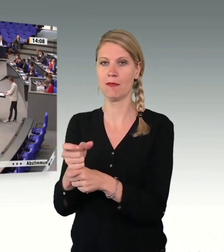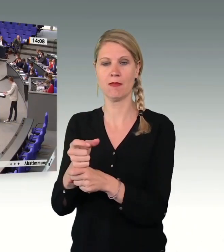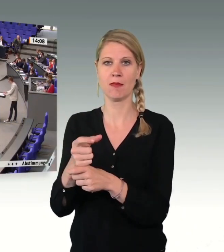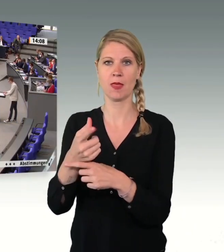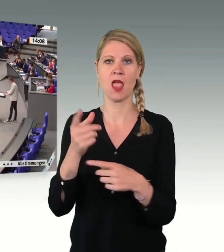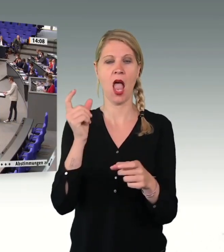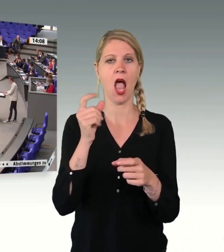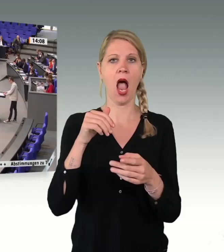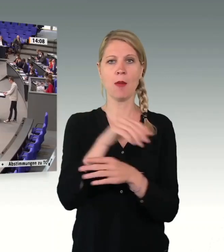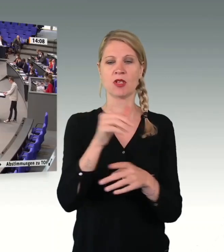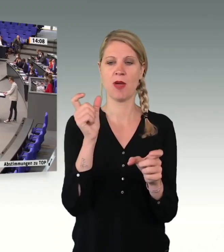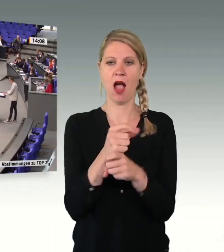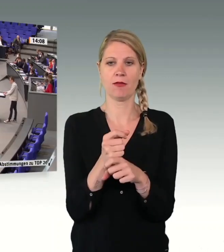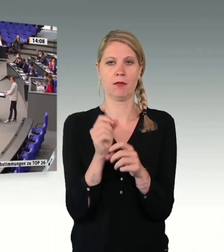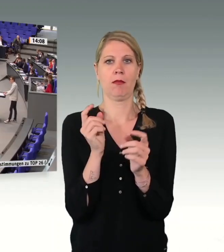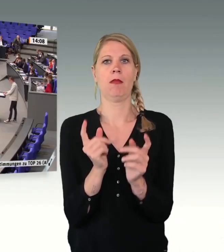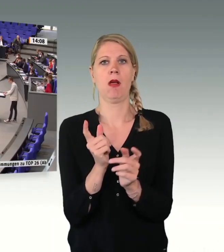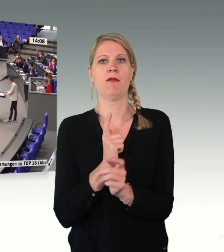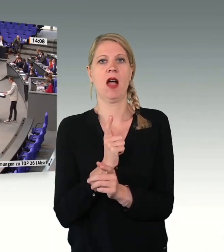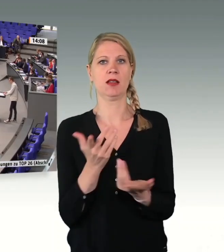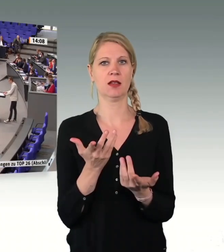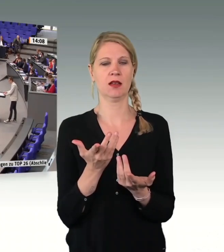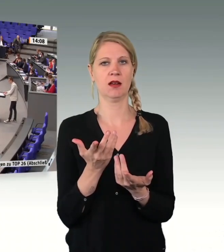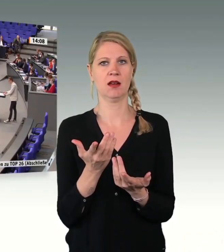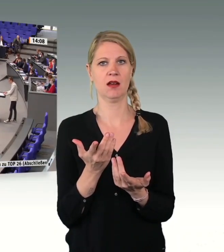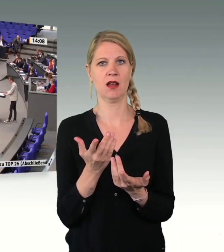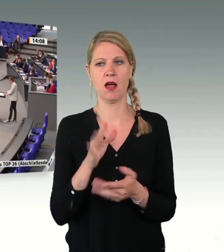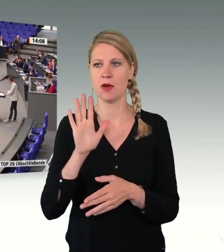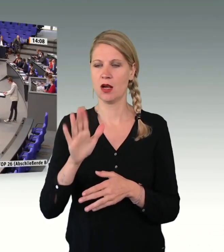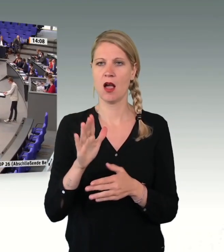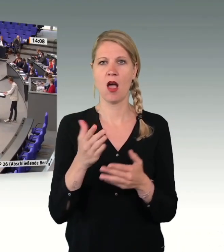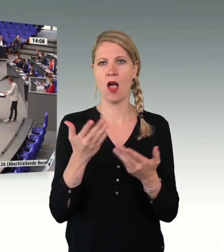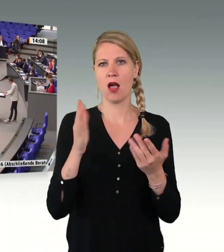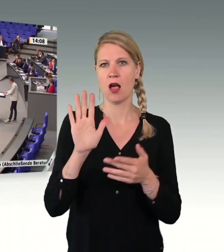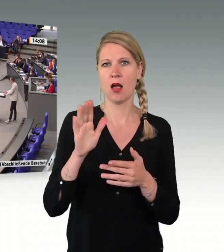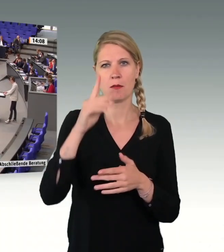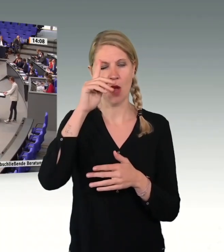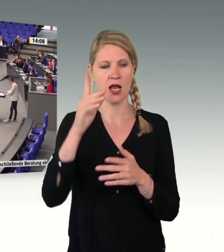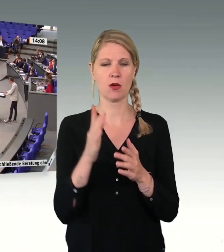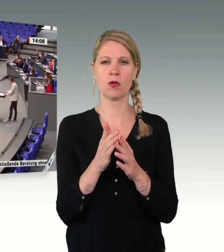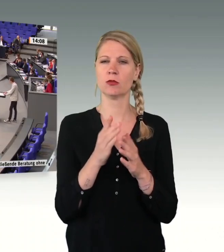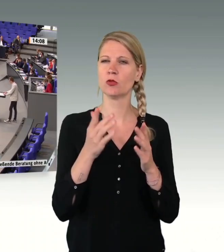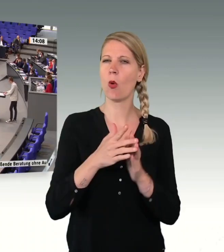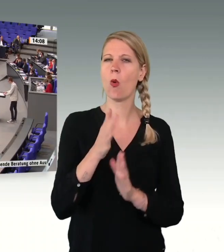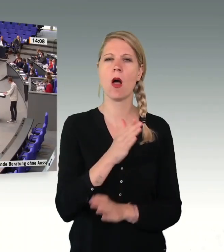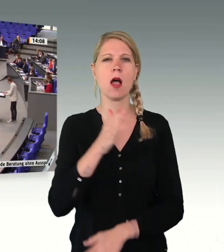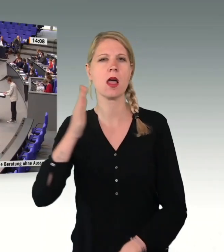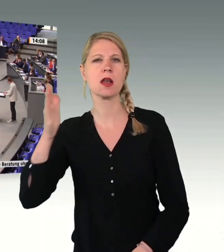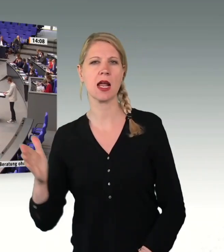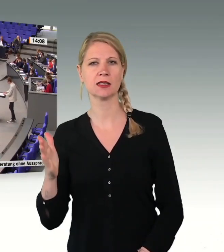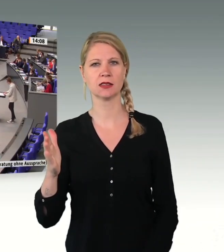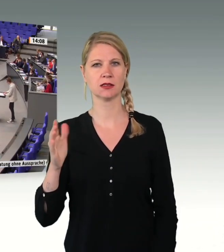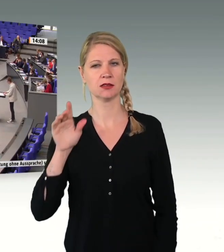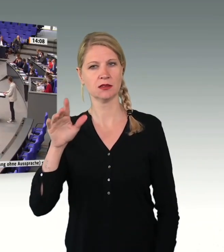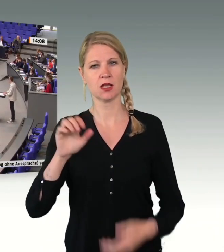und Rechtsberatung steht, haben wir im Antrag gelesen, nämlich ganz weit am rechten Abgrund. Aber dass Sie von der Union in den letzten Jahren von einer Anti